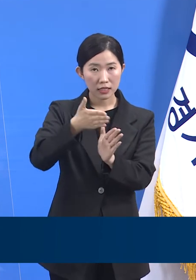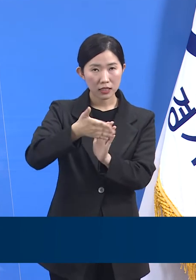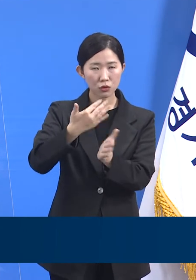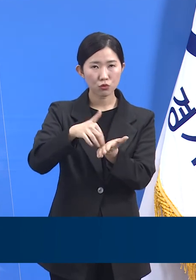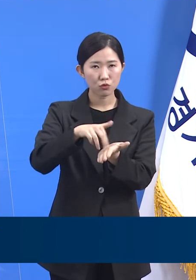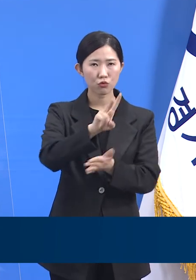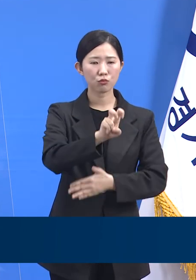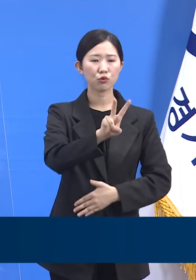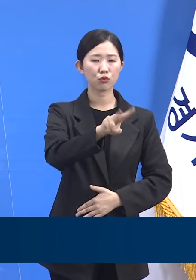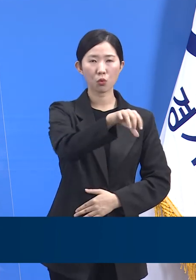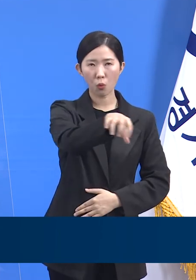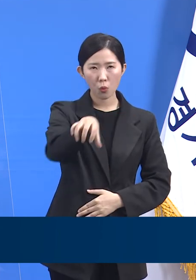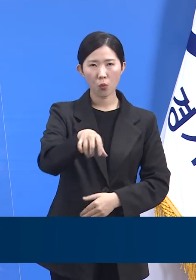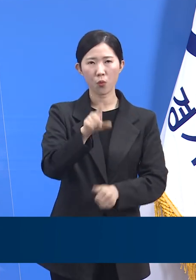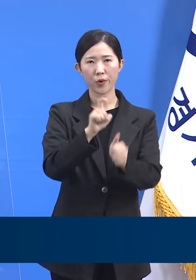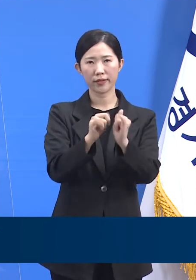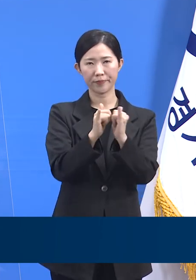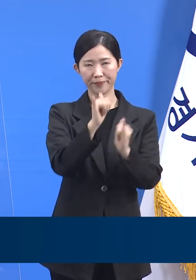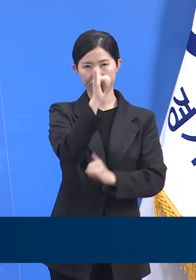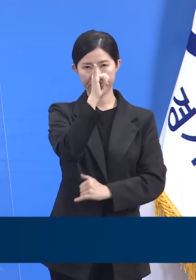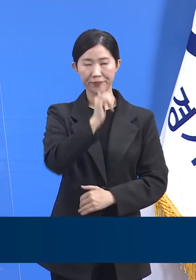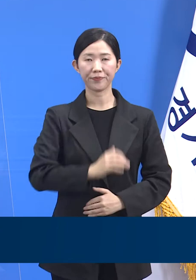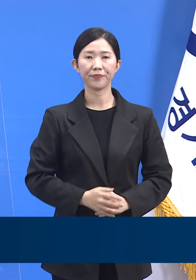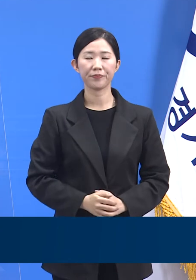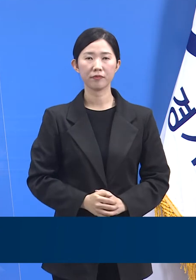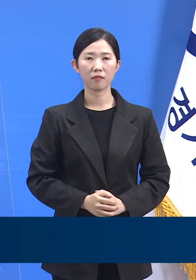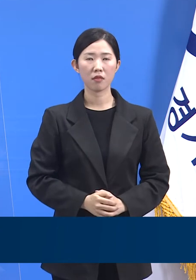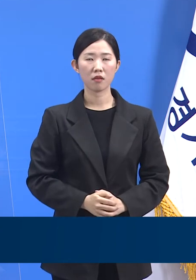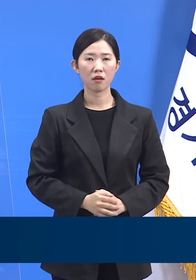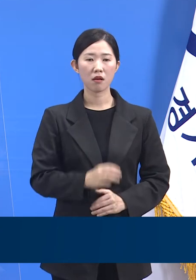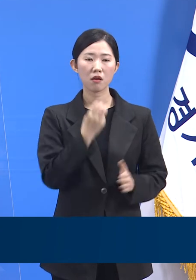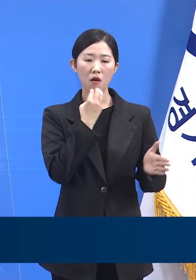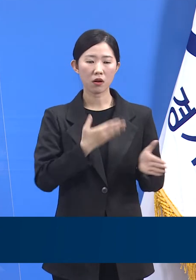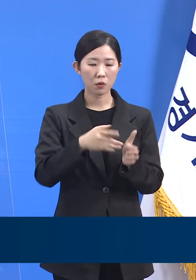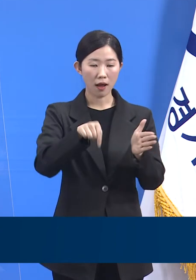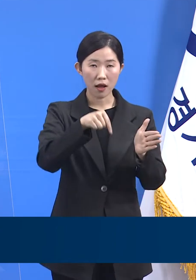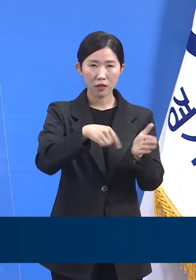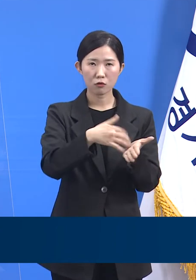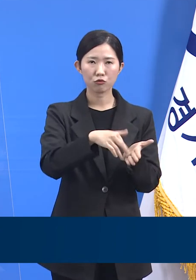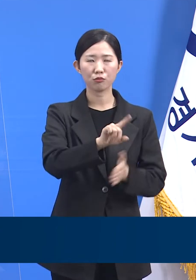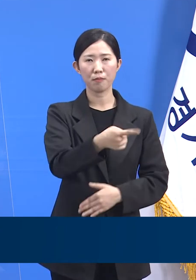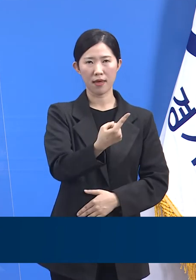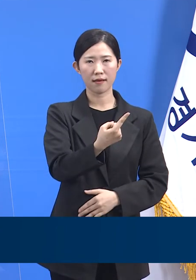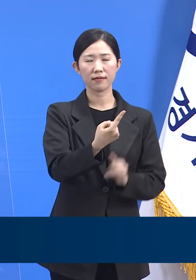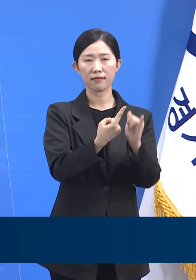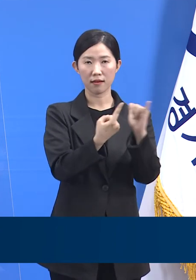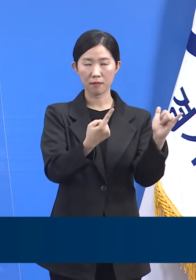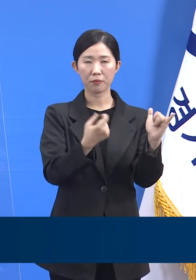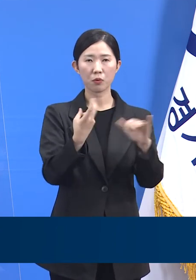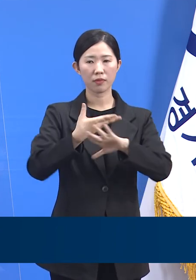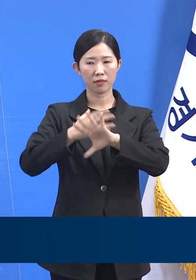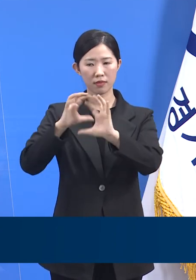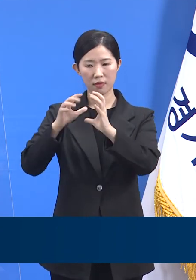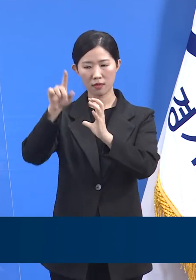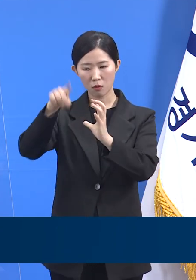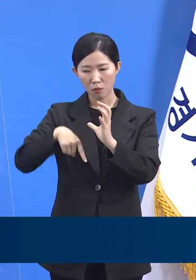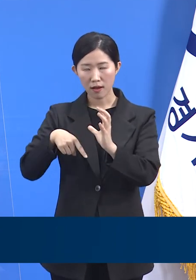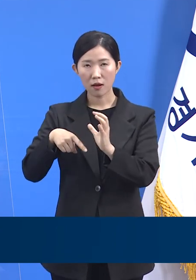확진자가 발생했습니다. 국내 발생이 100명이고 해외 유입 관리원은 7명입니다.